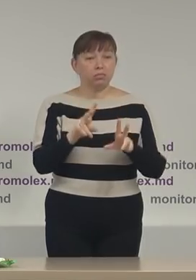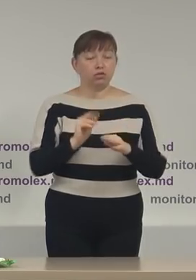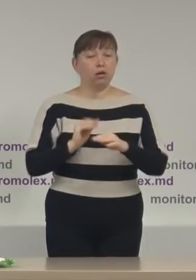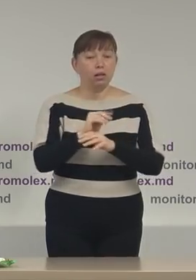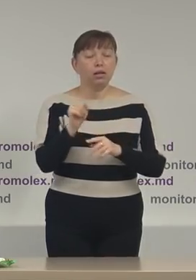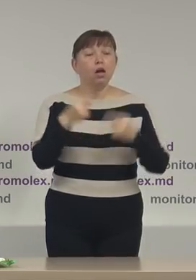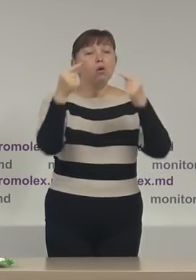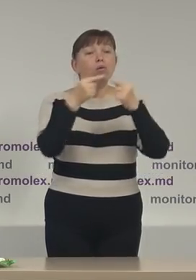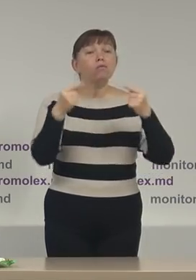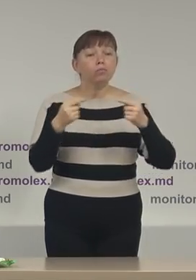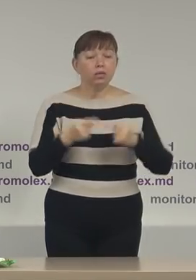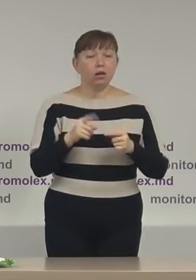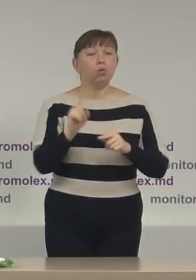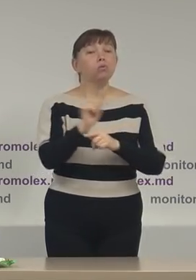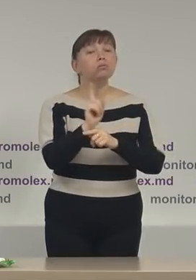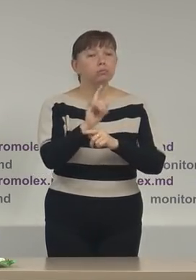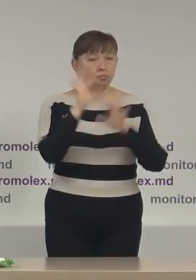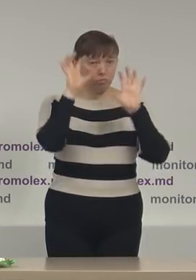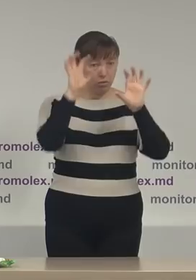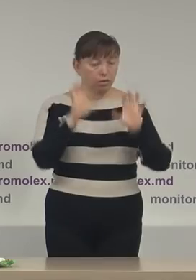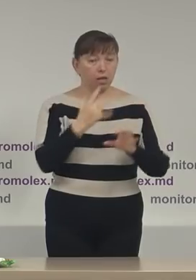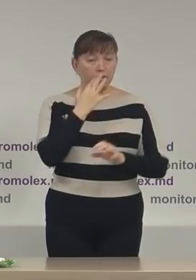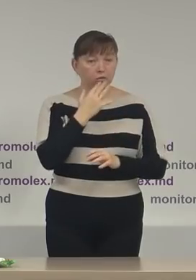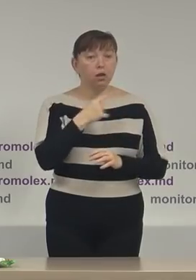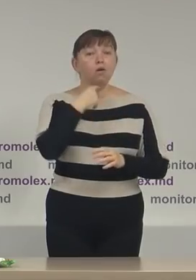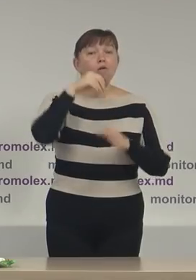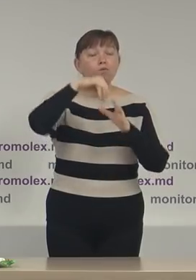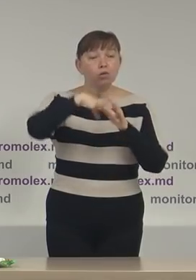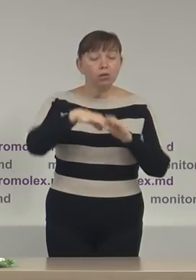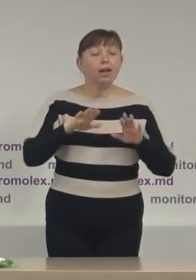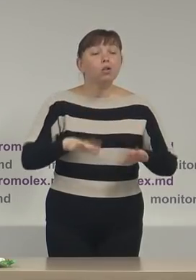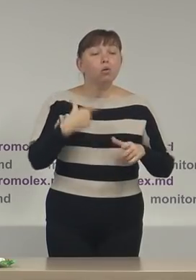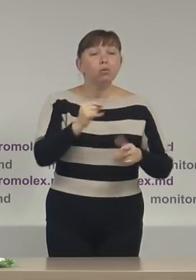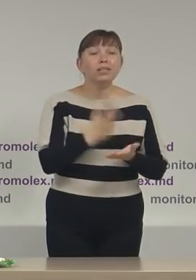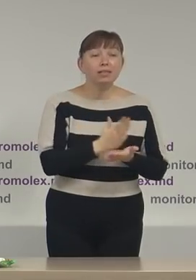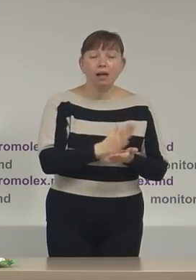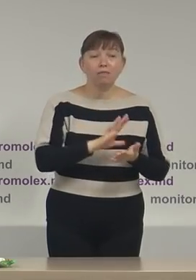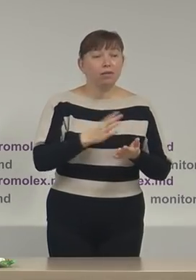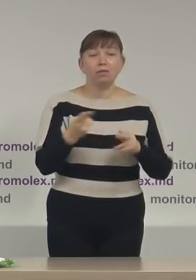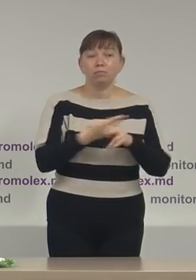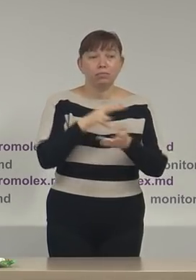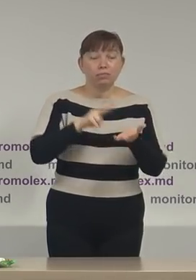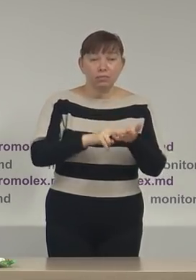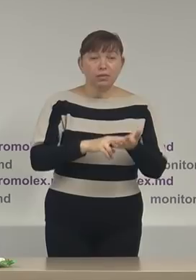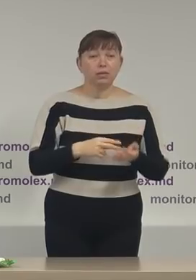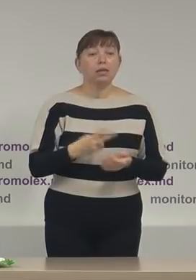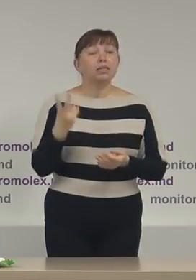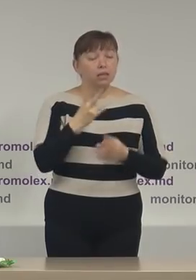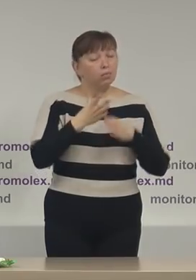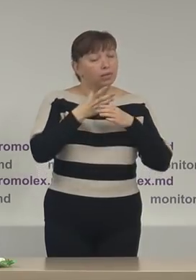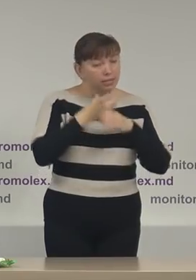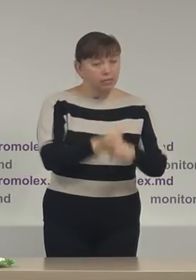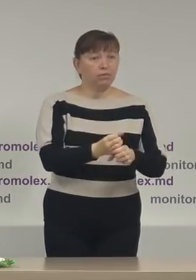în conformitate cu standardele internaționale votarea la locul aflării trebuie să fie redusă